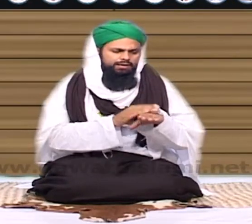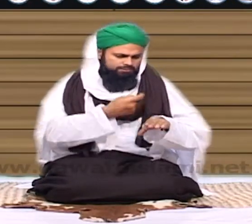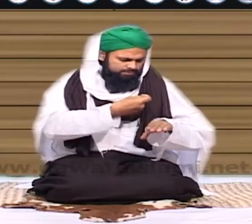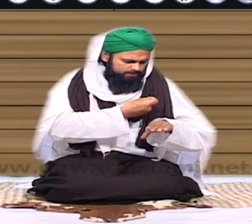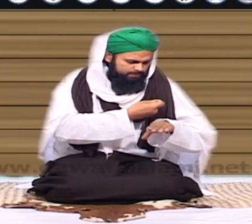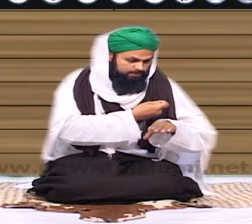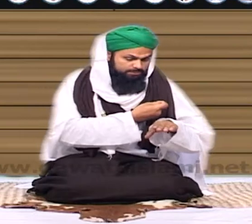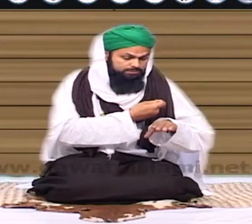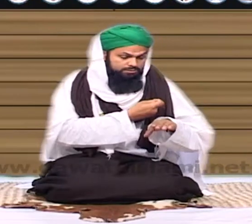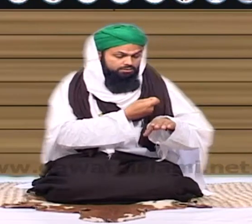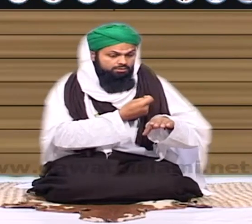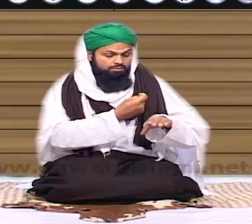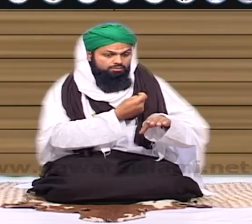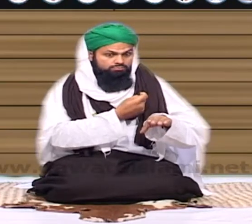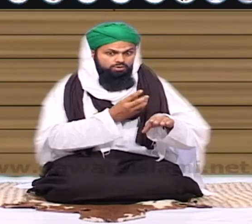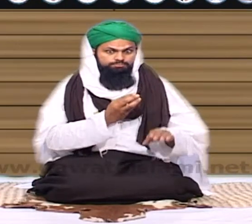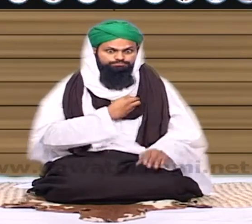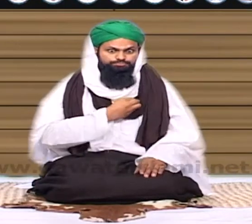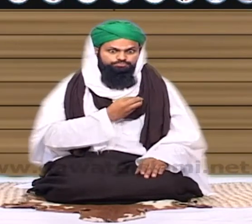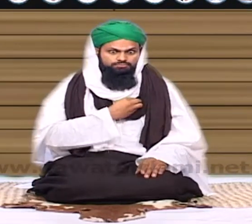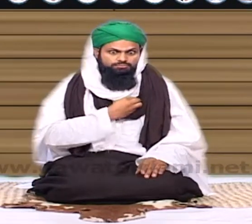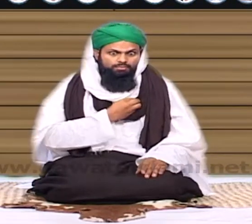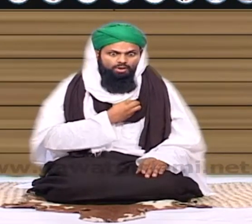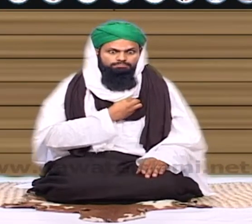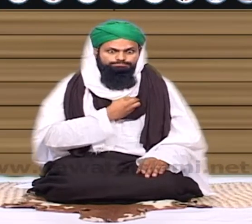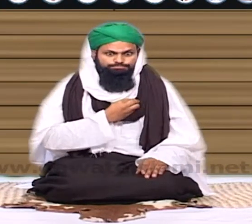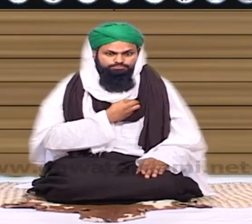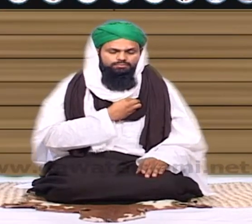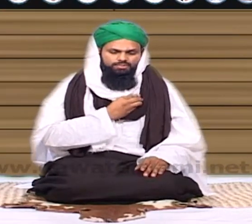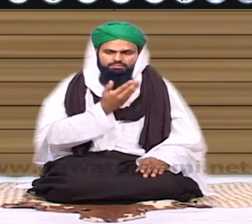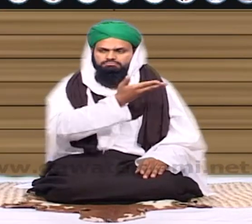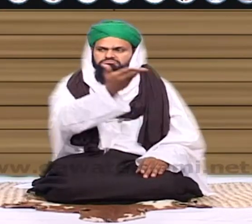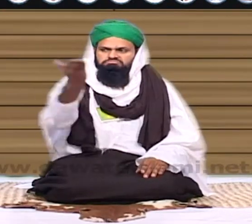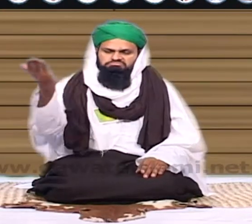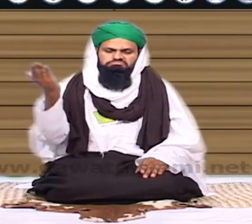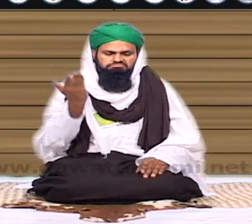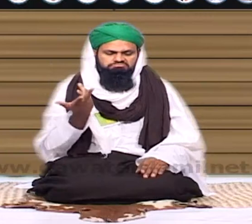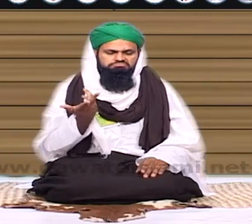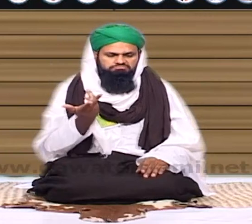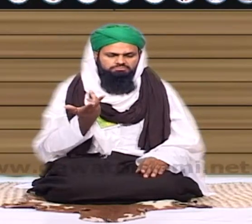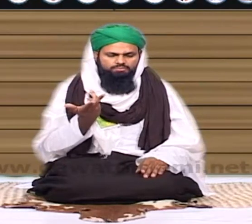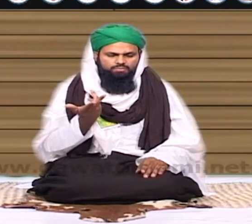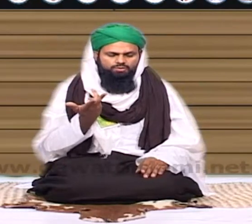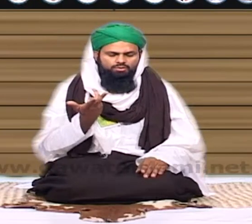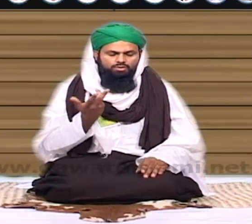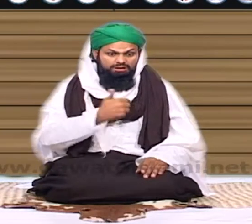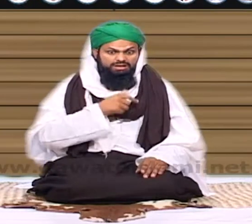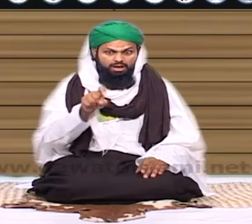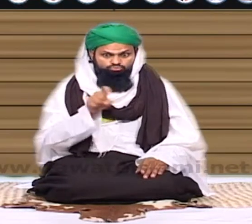سہلا سہلا کر وہ چھو ہوتا ہے لیکن اس کی دہشت سے جان نکلی جاتی ہے کہ اب چوبی کہ اب چوبی اور